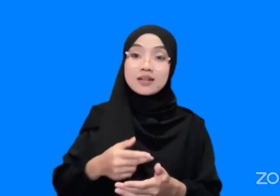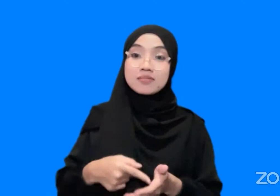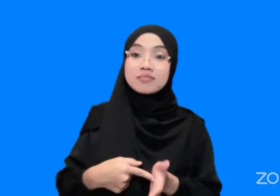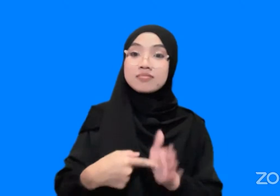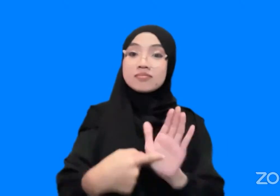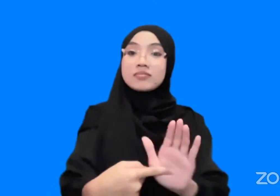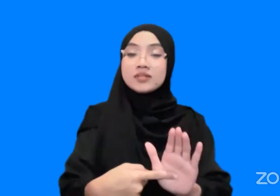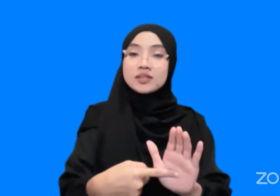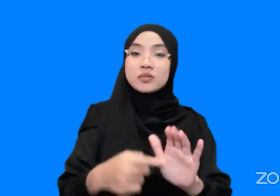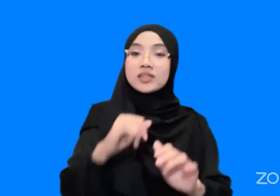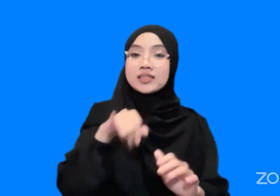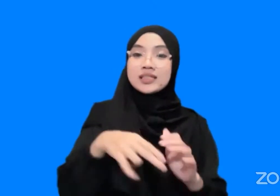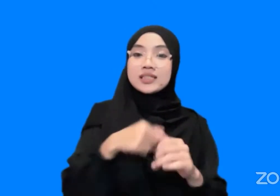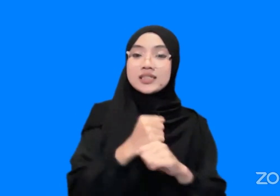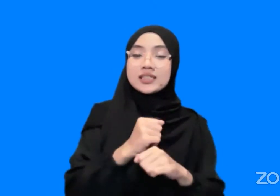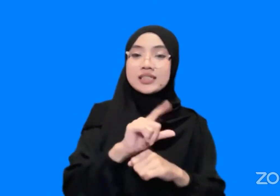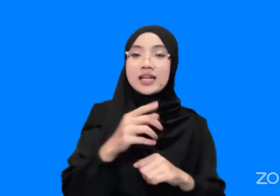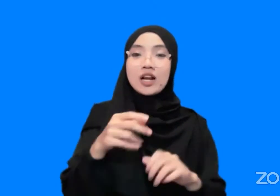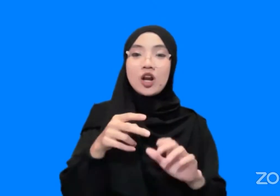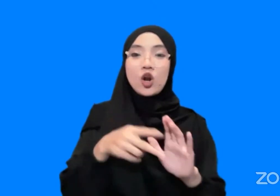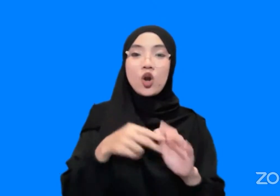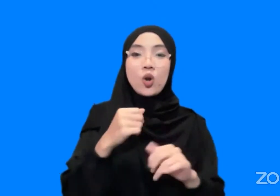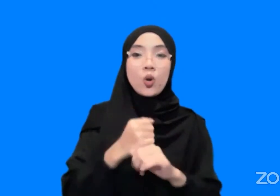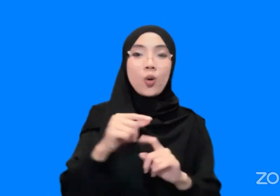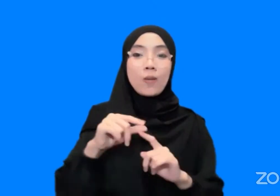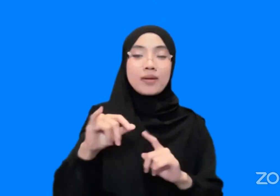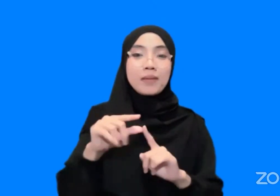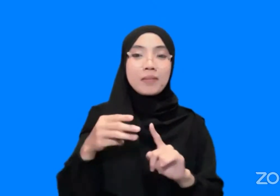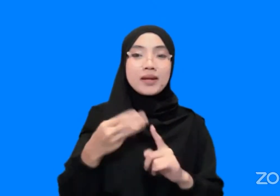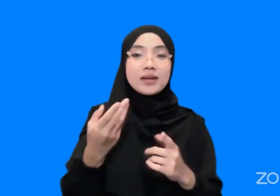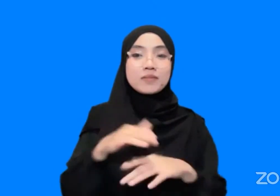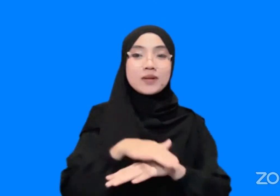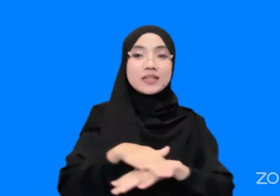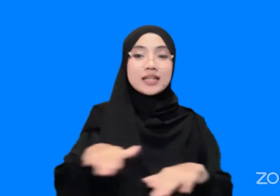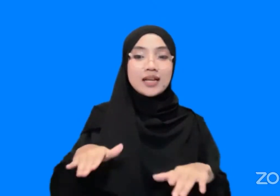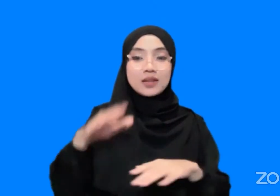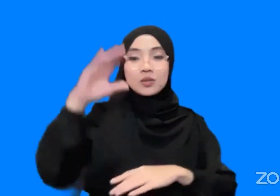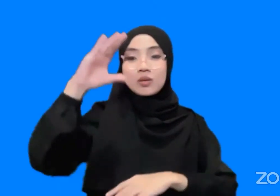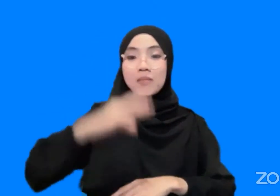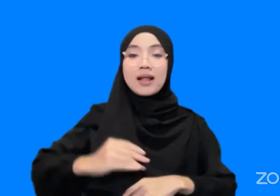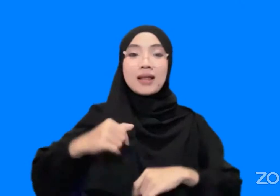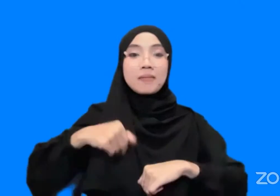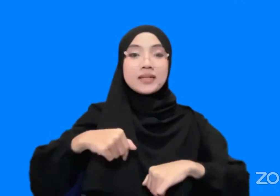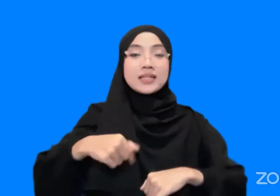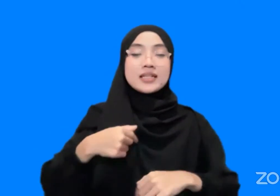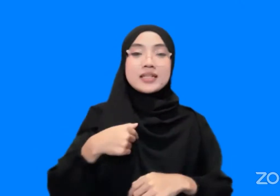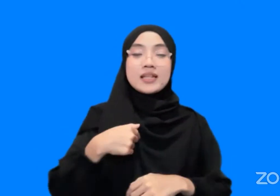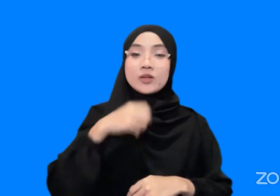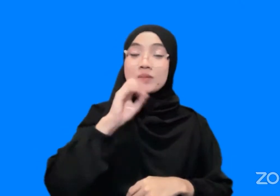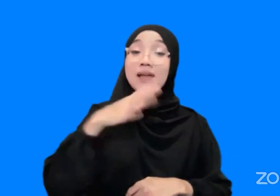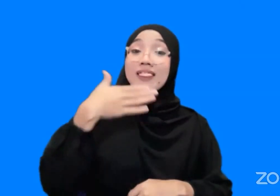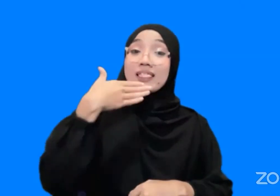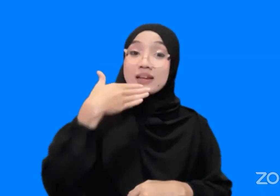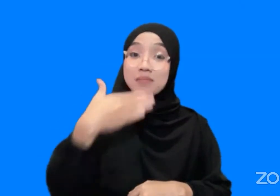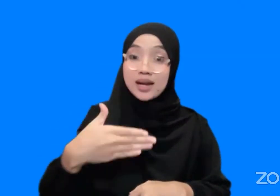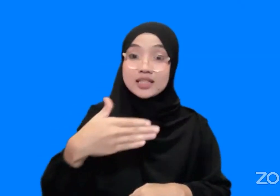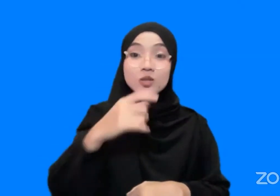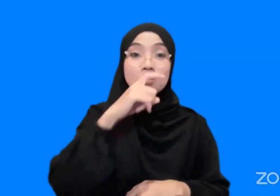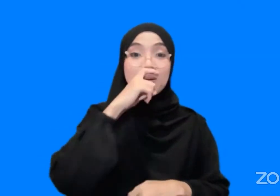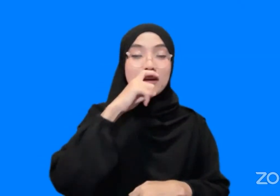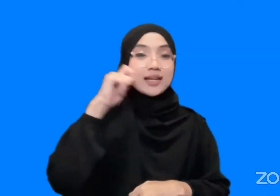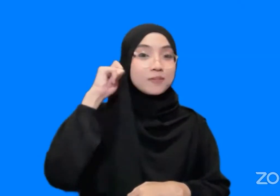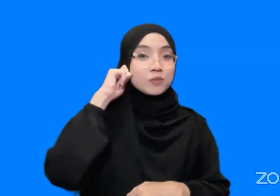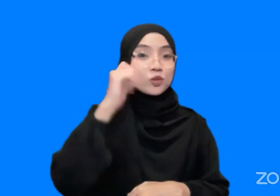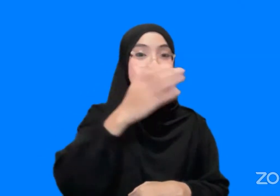ngopi PP sekaligus mengakhiri pertemuan pada malam hari ini saya sampaikan terima kasih kepada Bapak Ibu